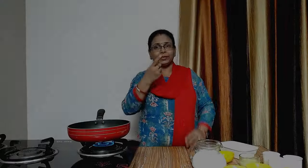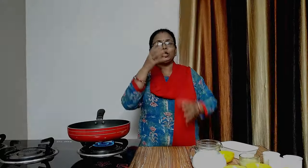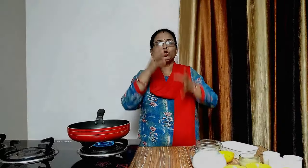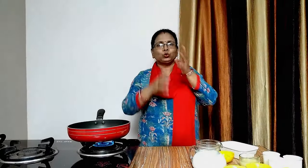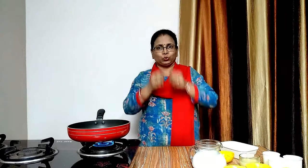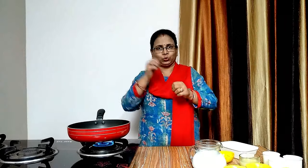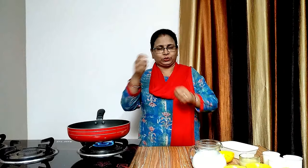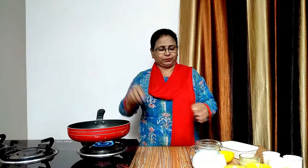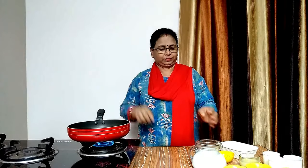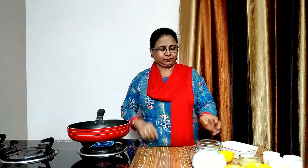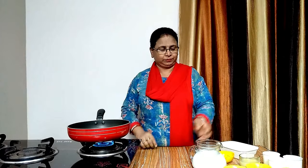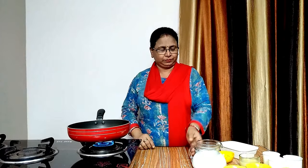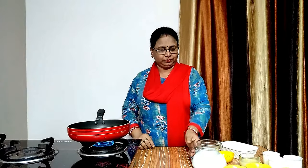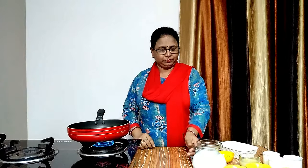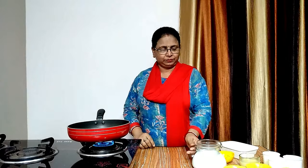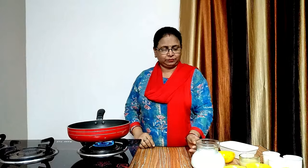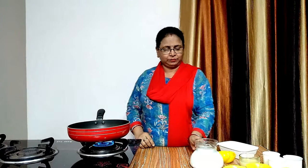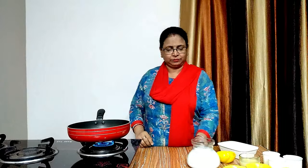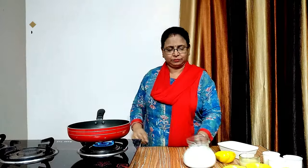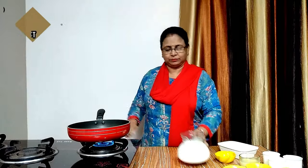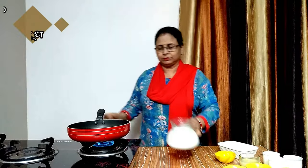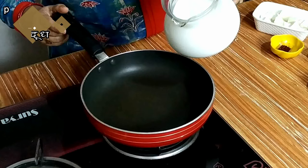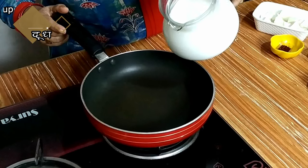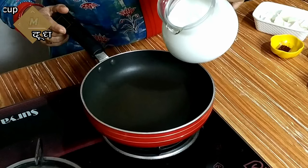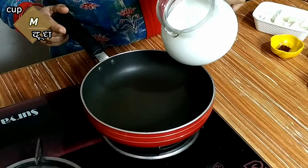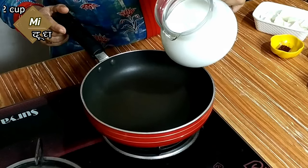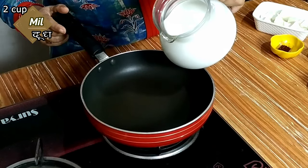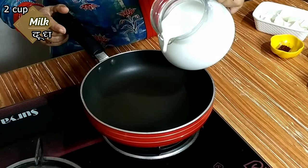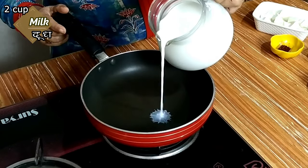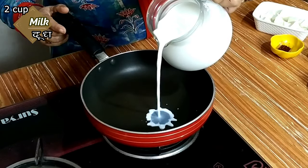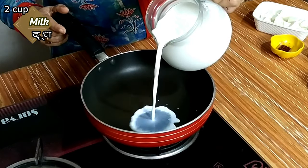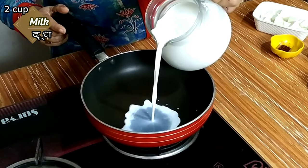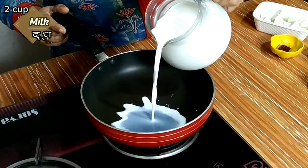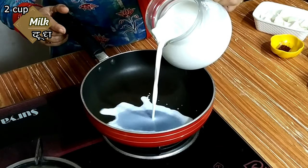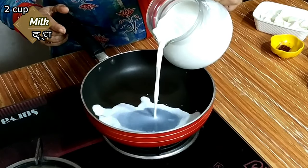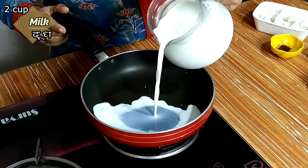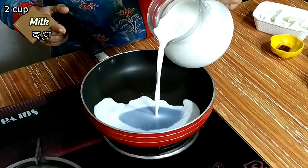सबसे पहले पनीर चमन बनाने के लिए एक पैन में करीब दो कप दूद को उबाल लेंगे